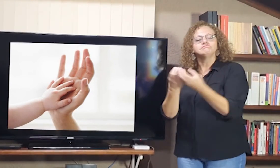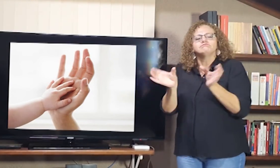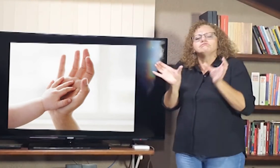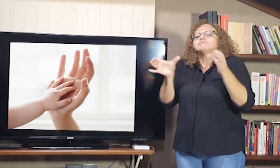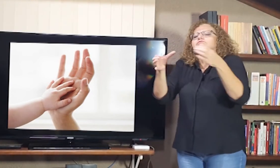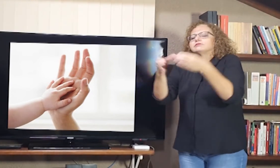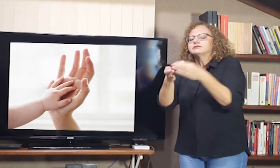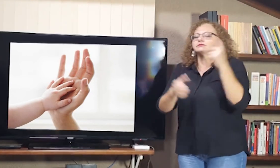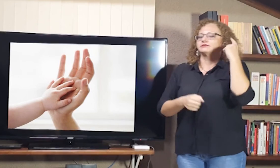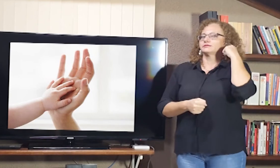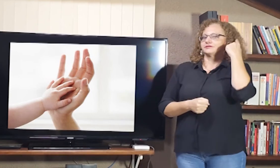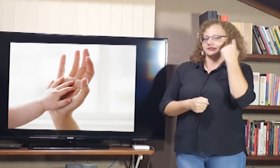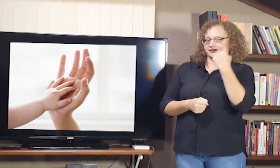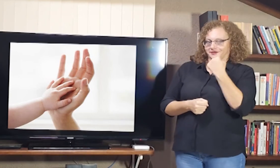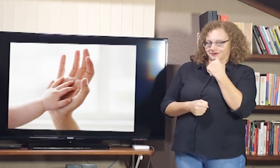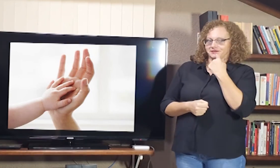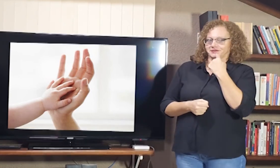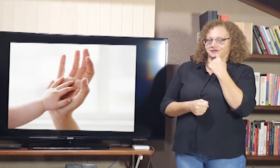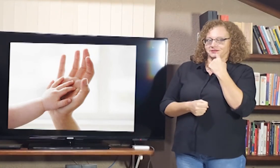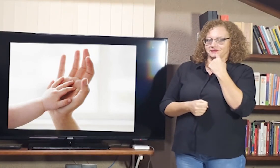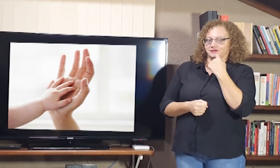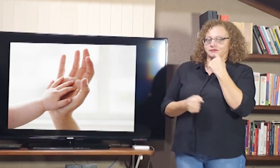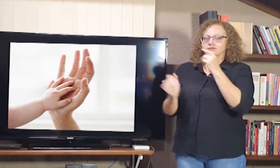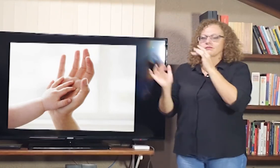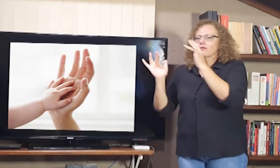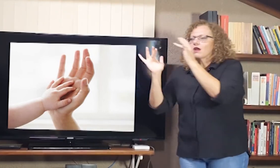povo surdo, da comunidade surda.